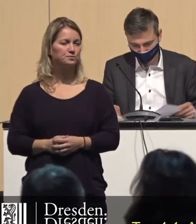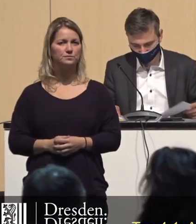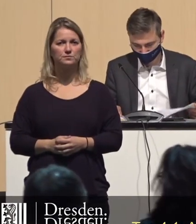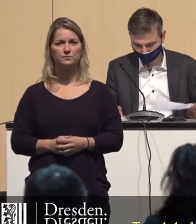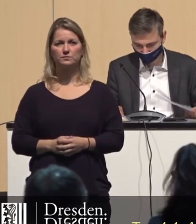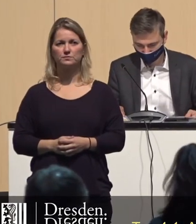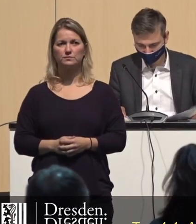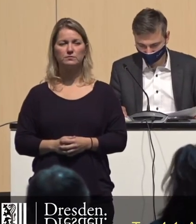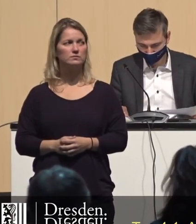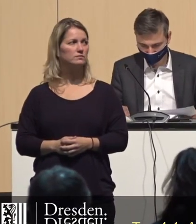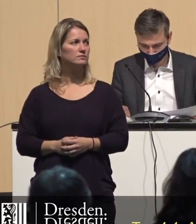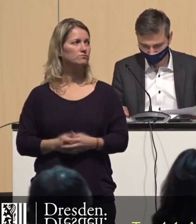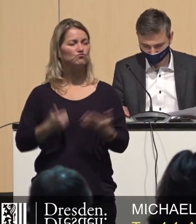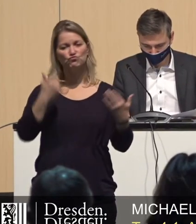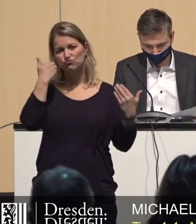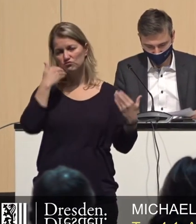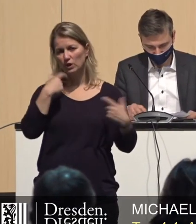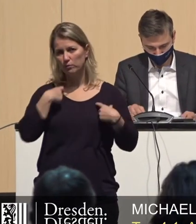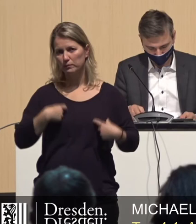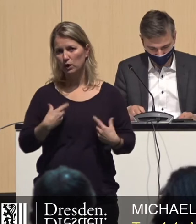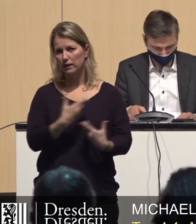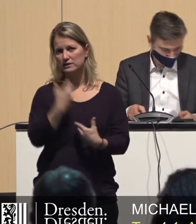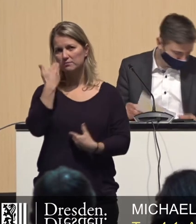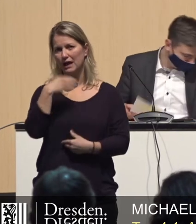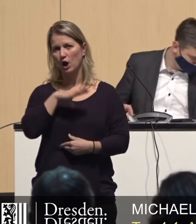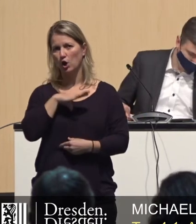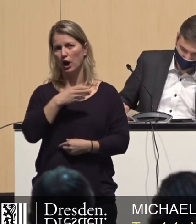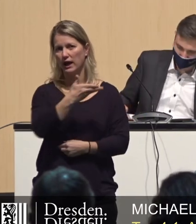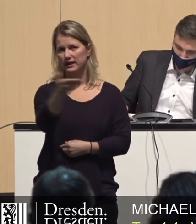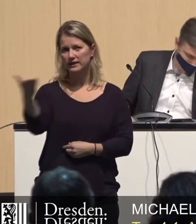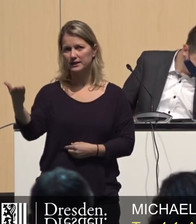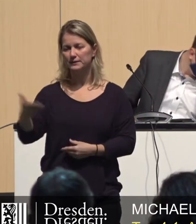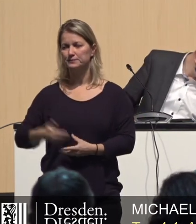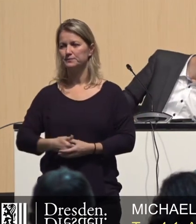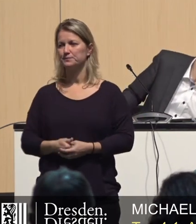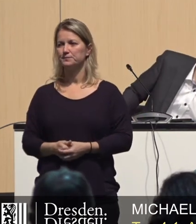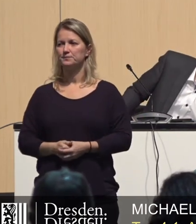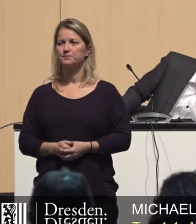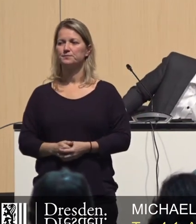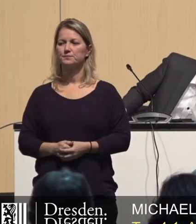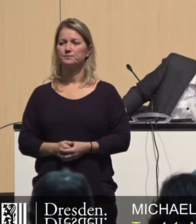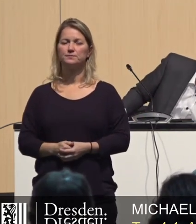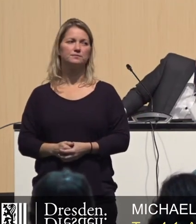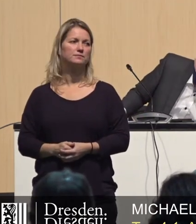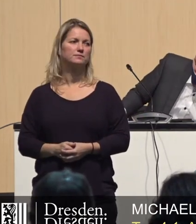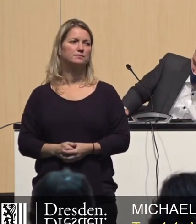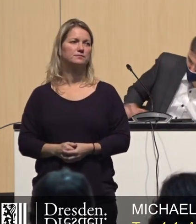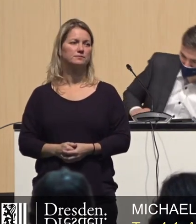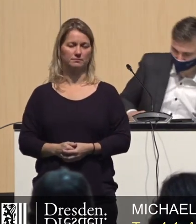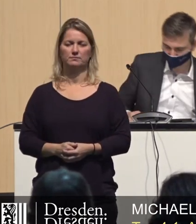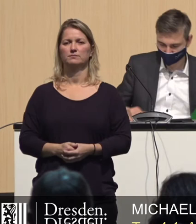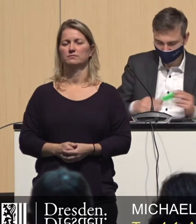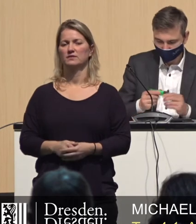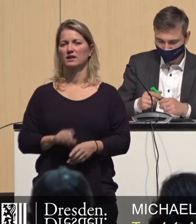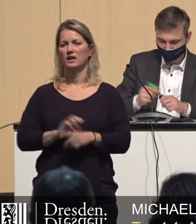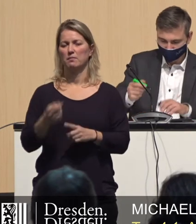Sehr geehrter Herr Oberbürgermeister, liebe Kolleginnen und Kollegen, es macht mich immer ein bisschen stützig,